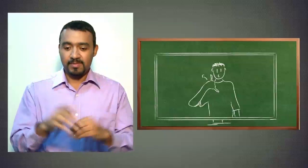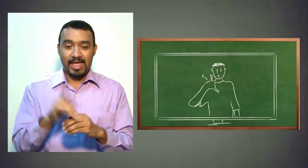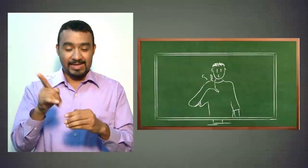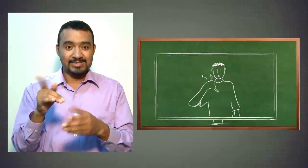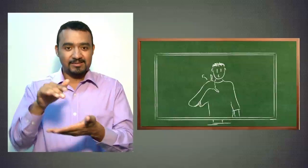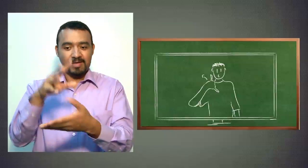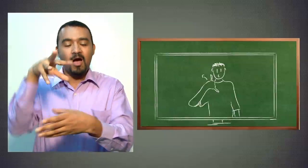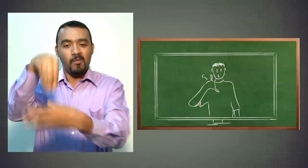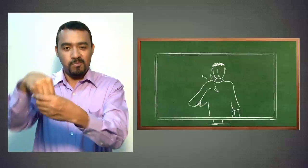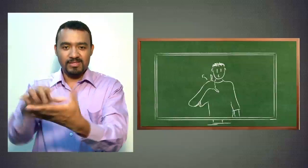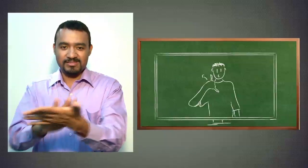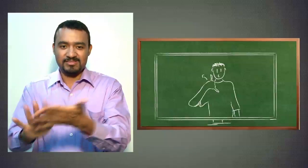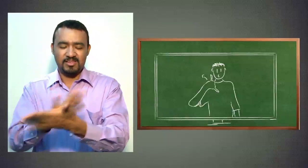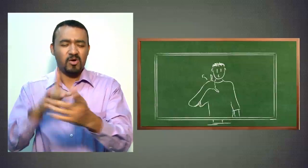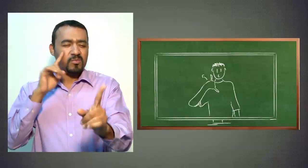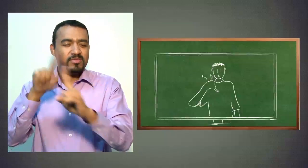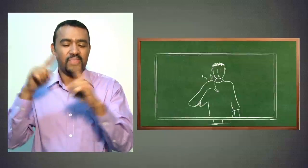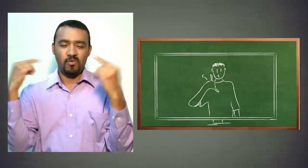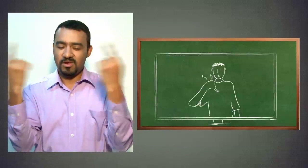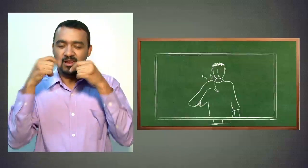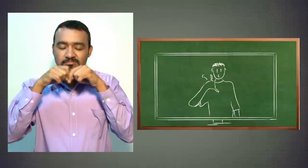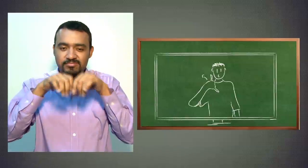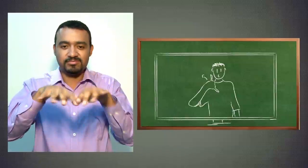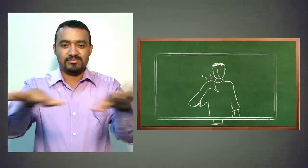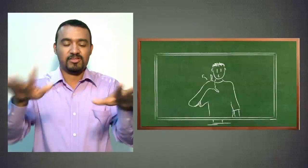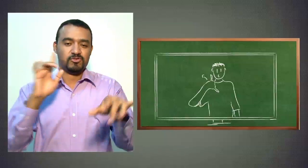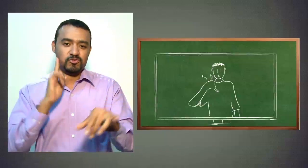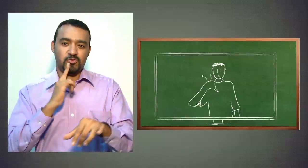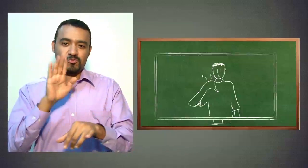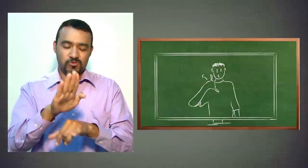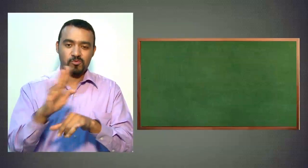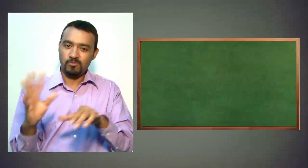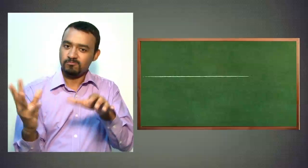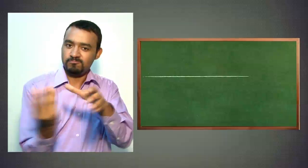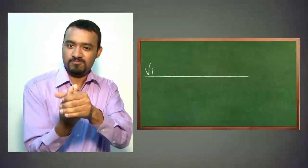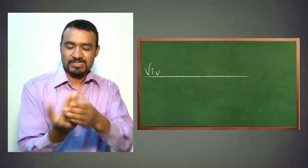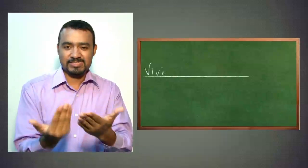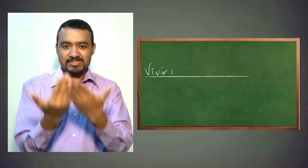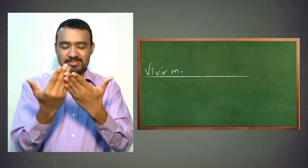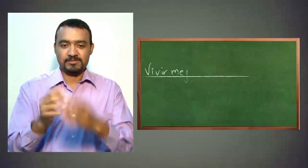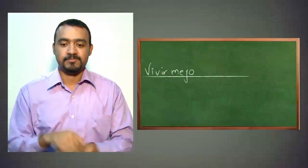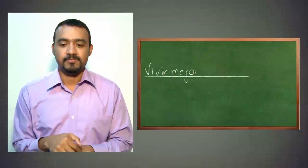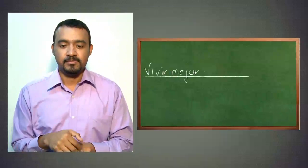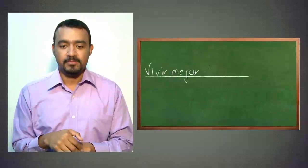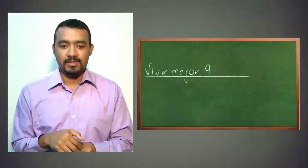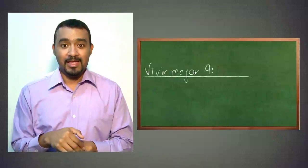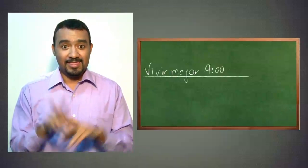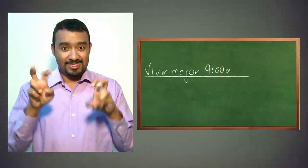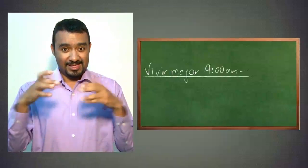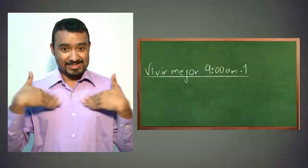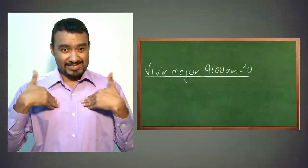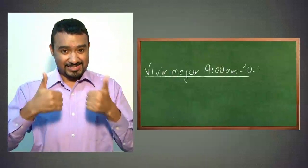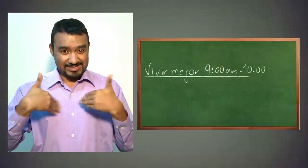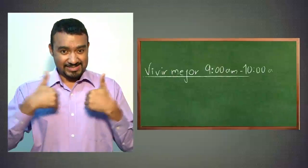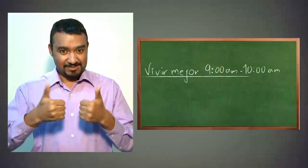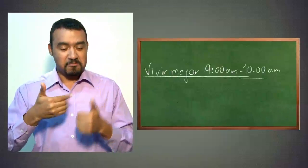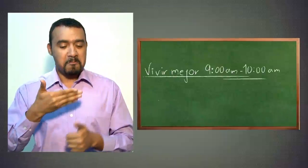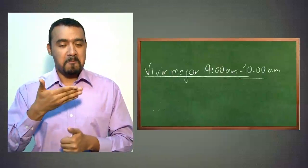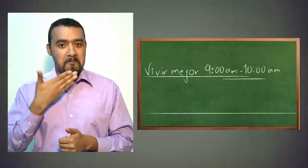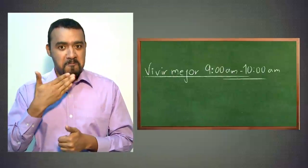con la cual se le brinda cobertura a población con dificultades auditivas. Es así como Vivir Mejor, que se emite de lunes a viernes